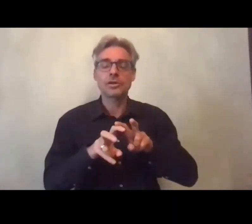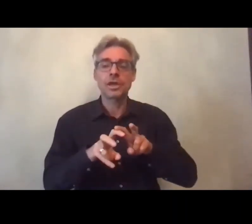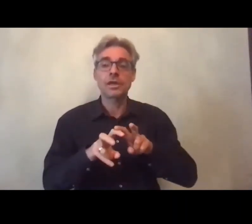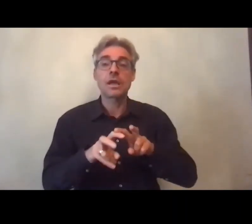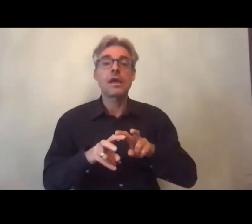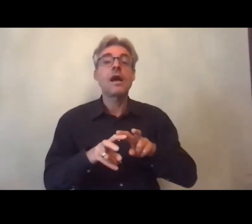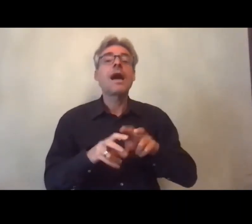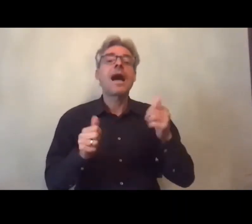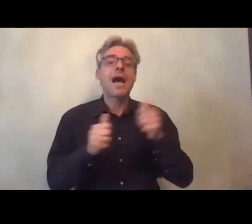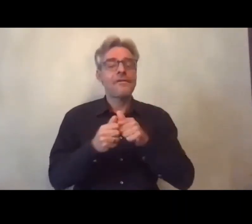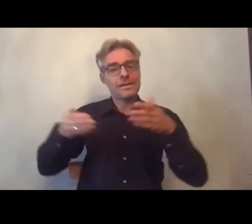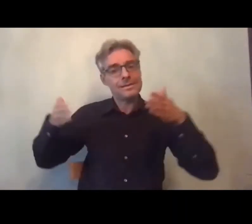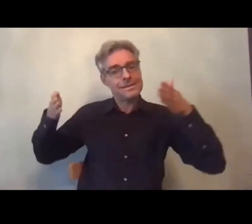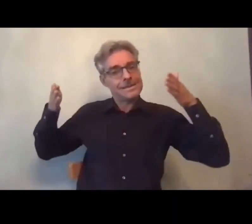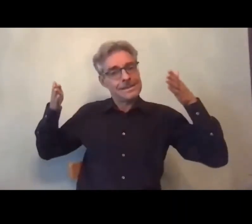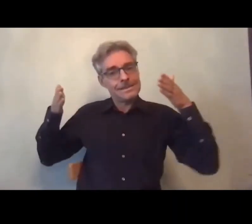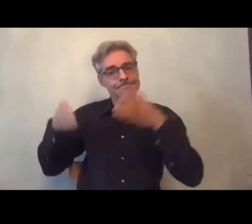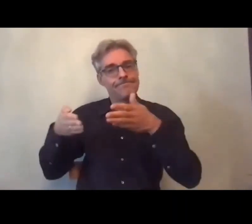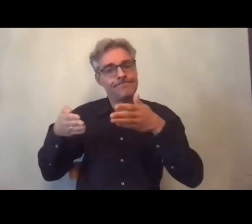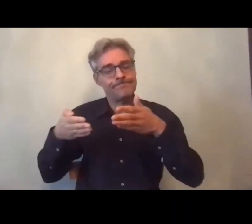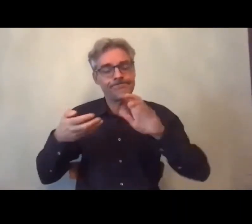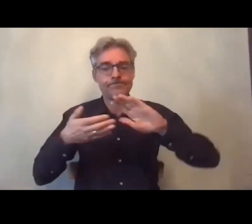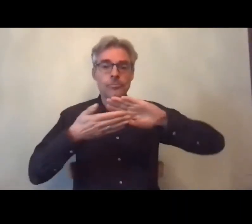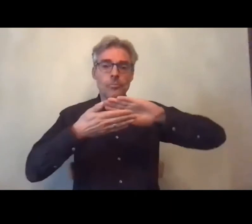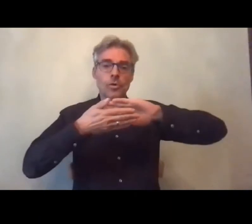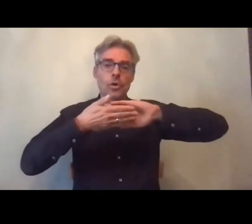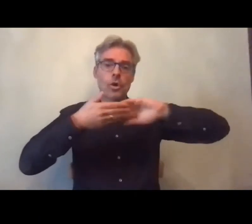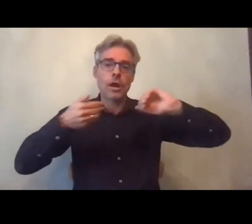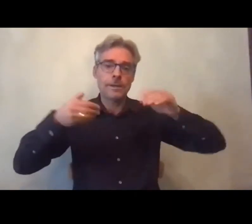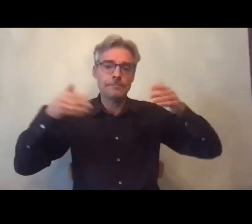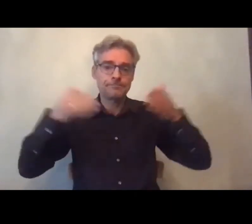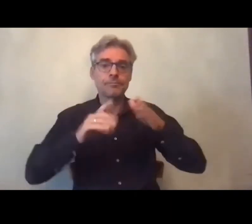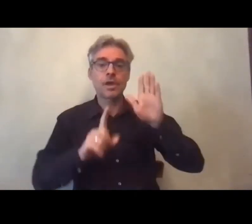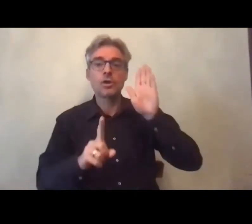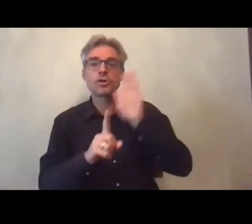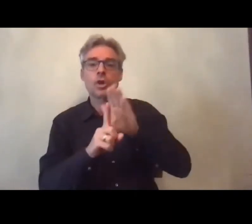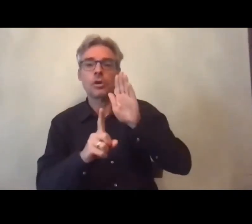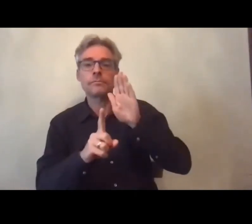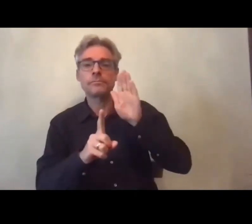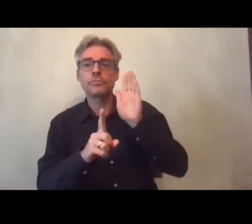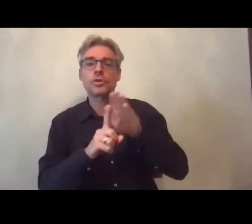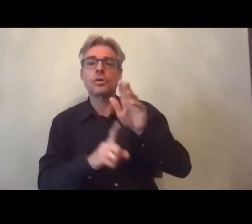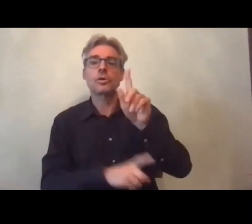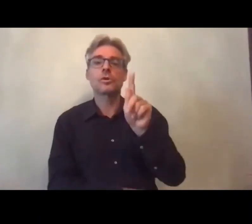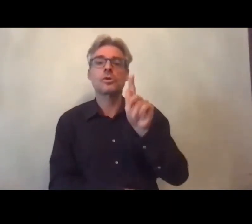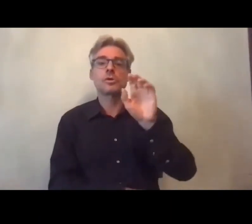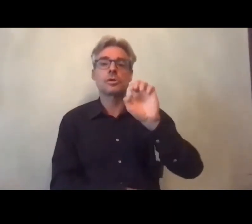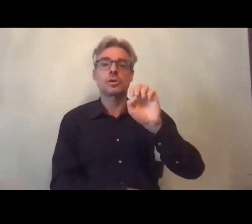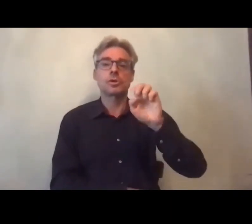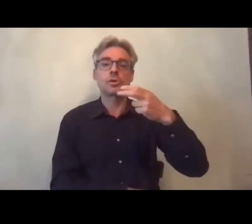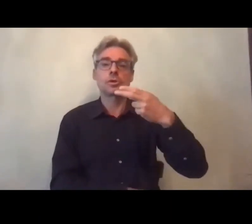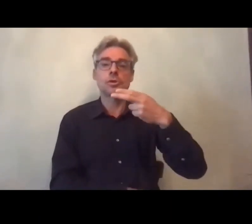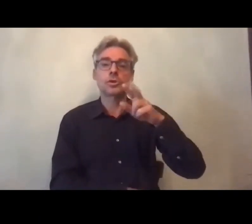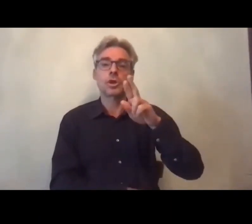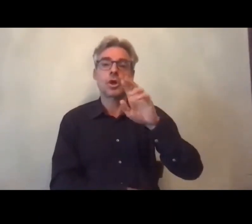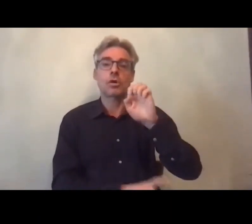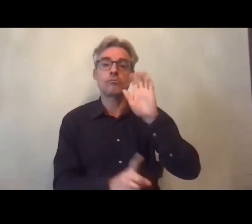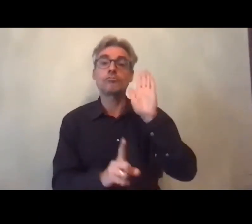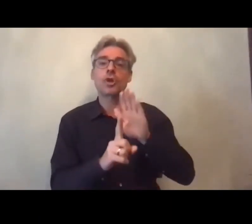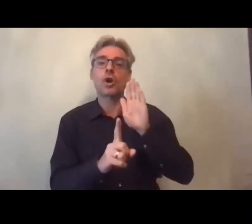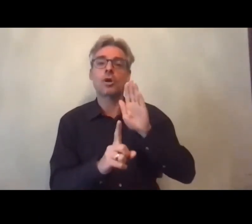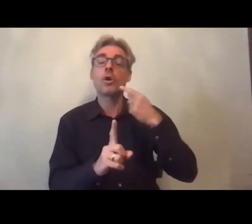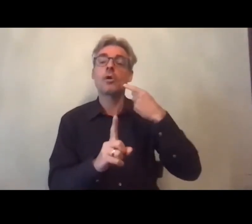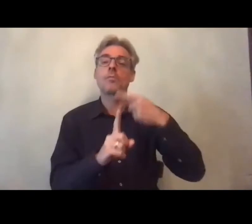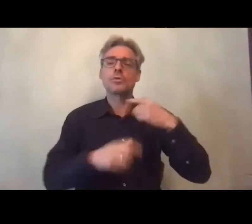focale sur l'articulation entre genre et handicap dans le rapport aux politiques de